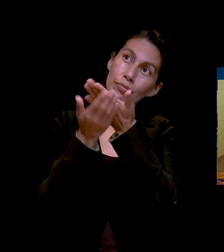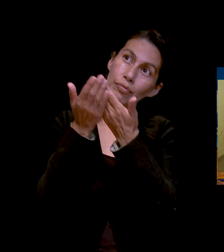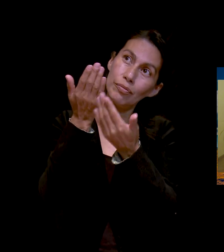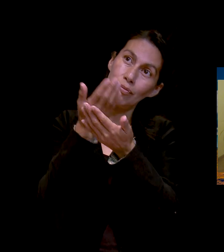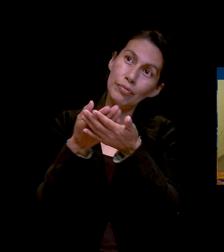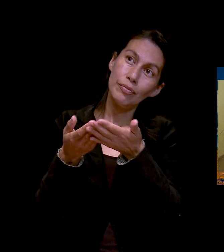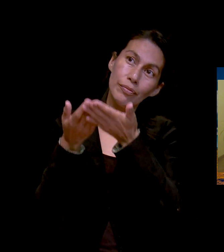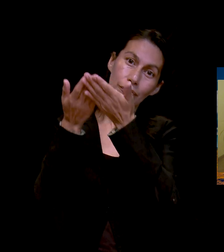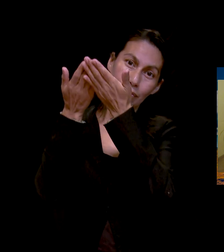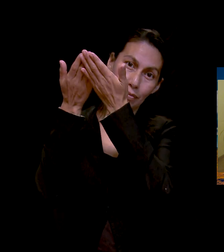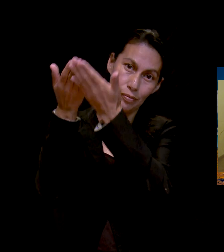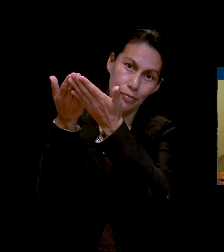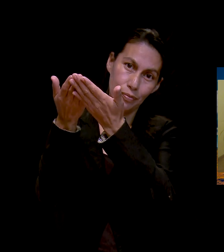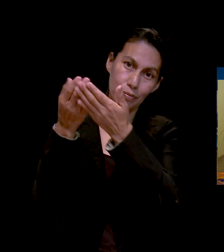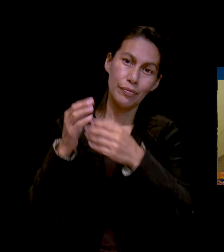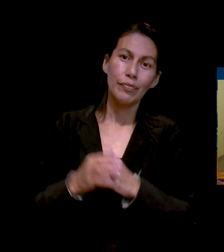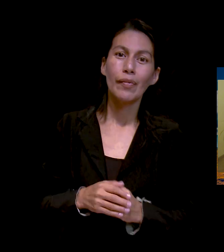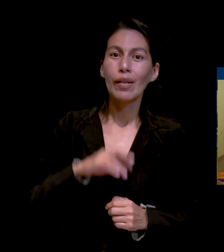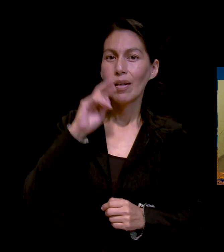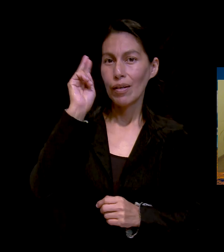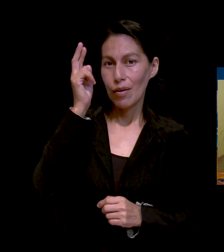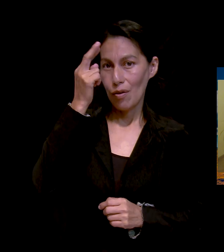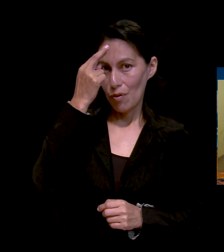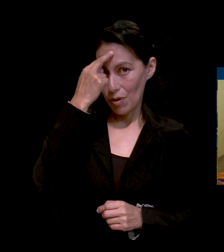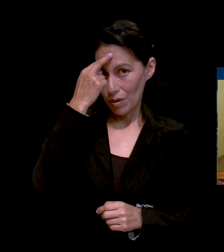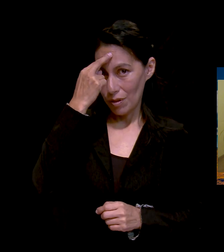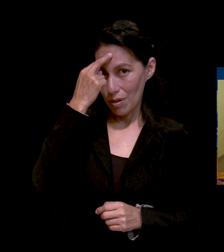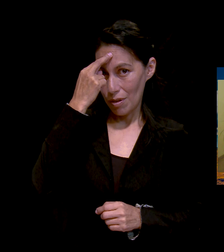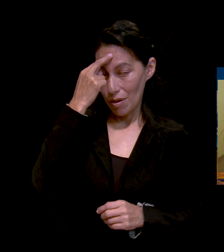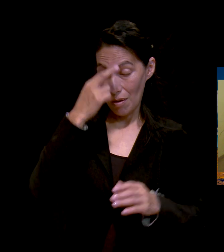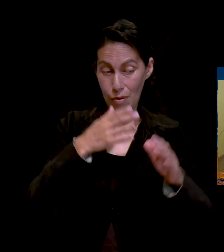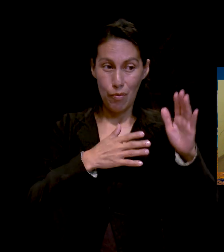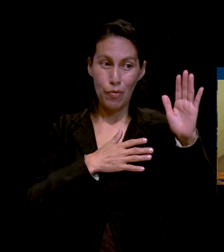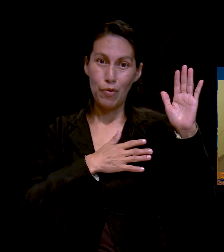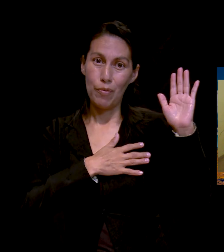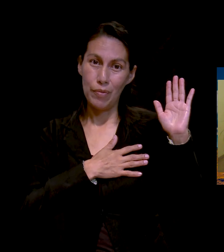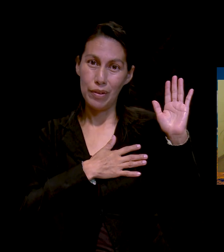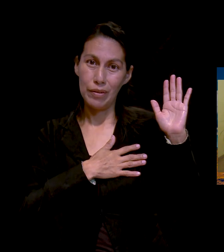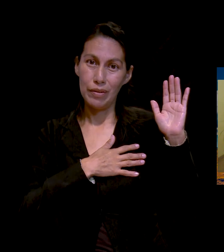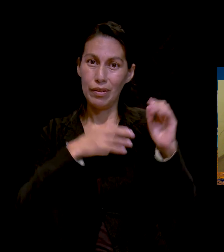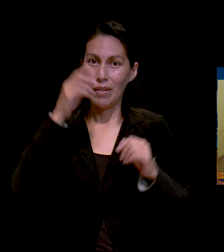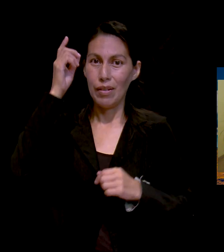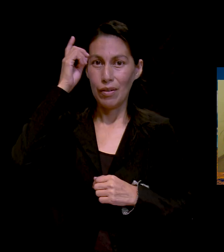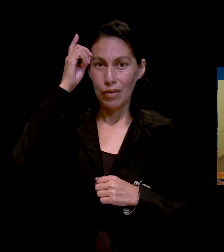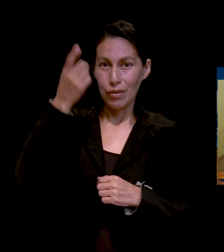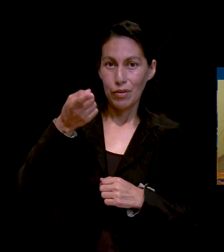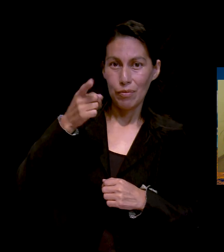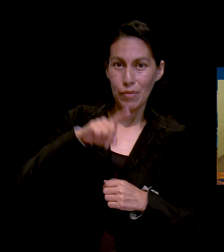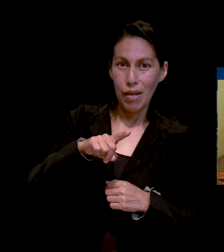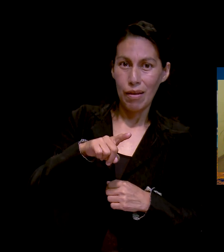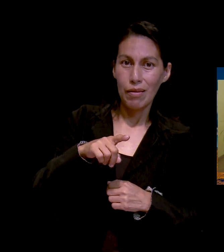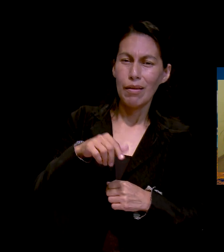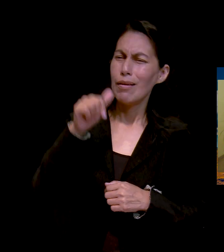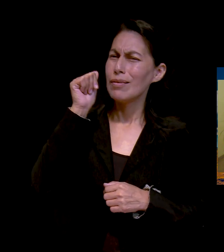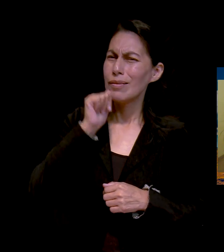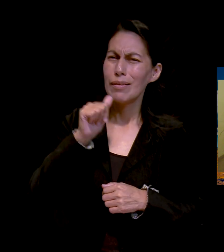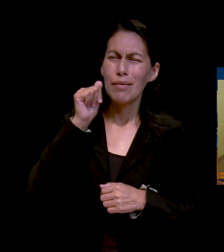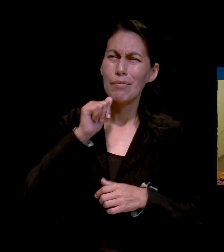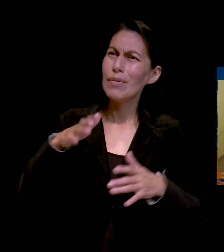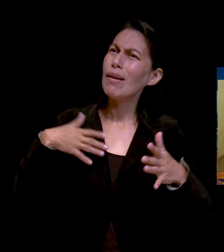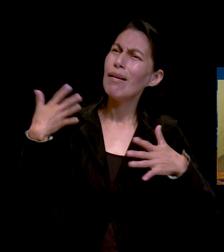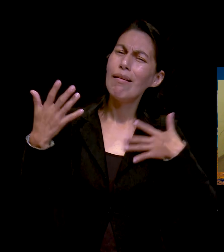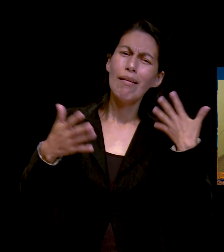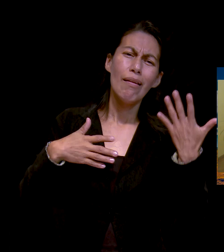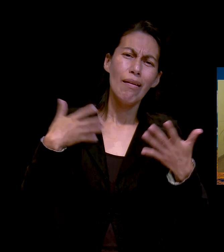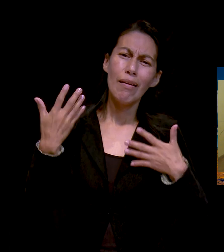y el mandato que Dios dice. Estad siempre gozosos. Orad sin cesar